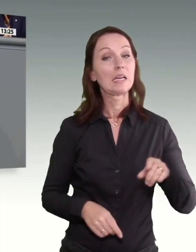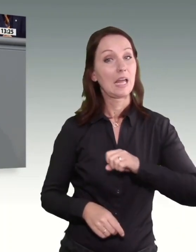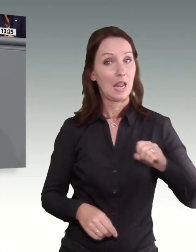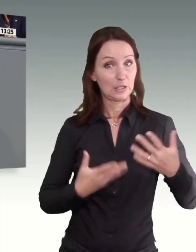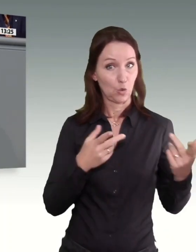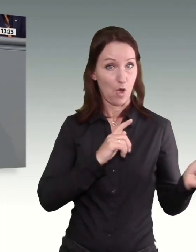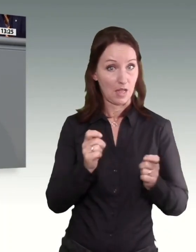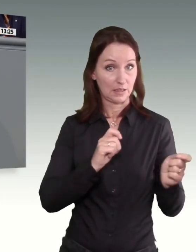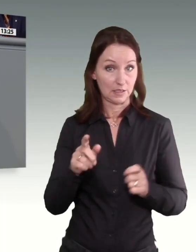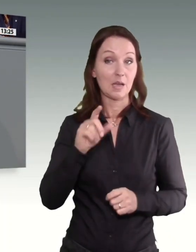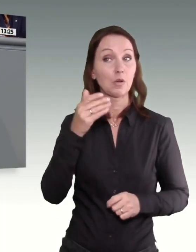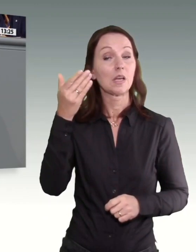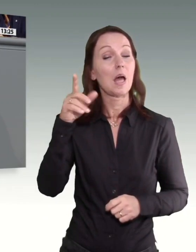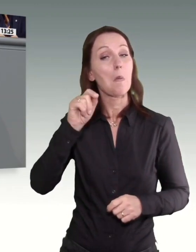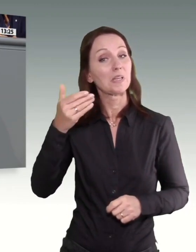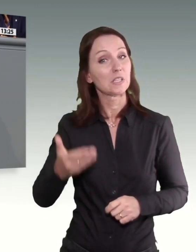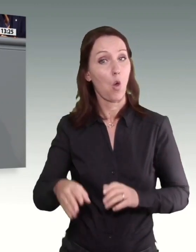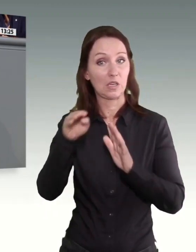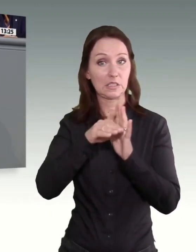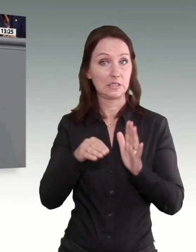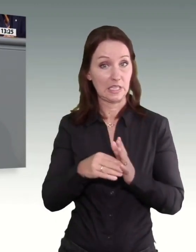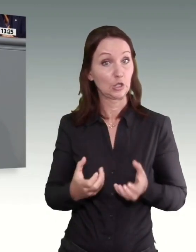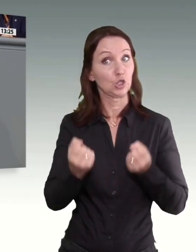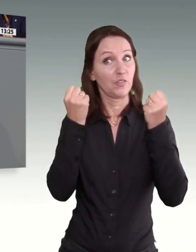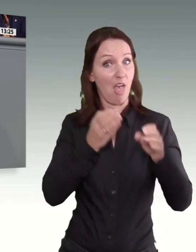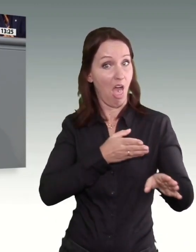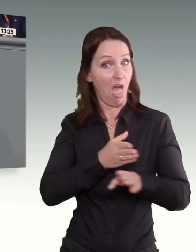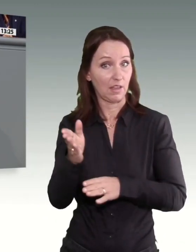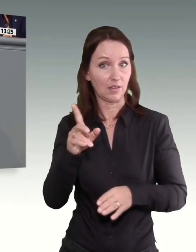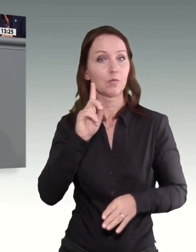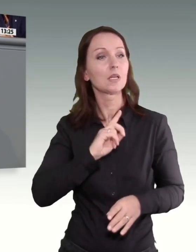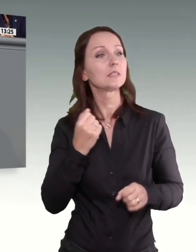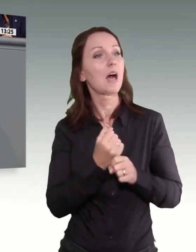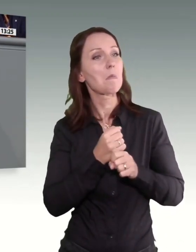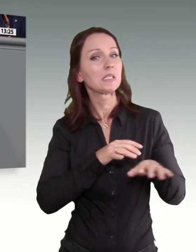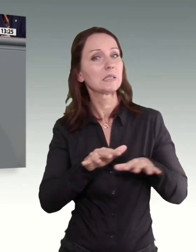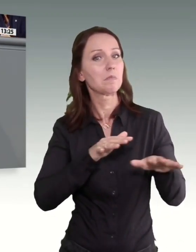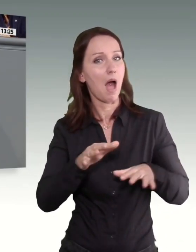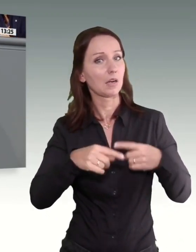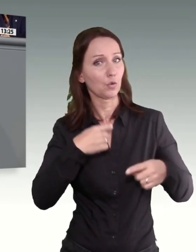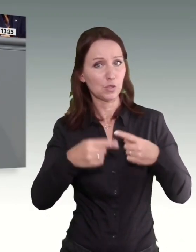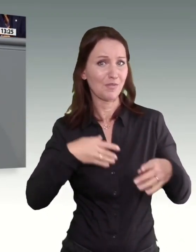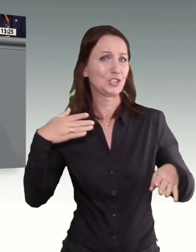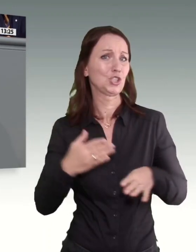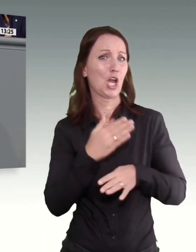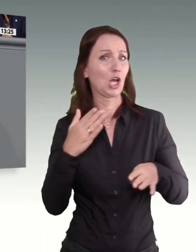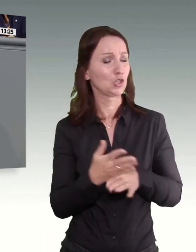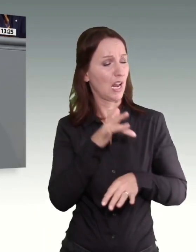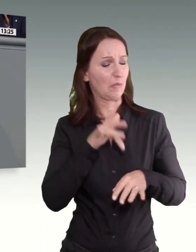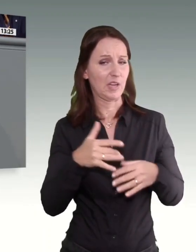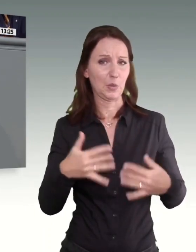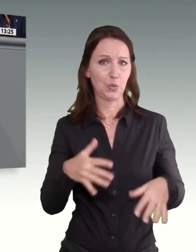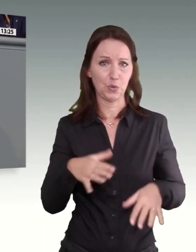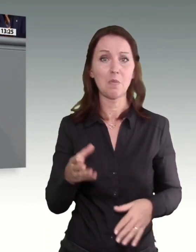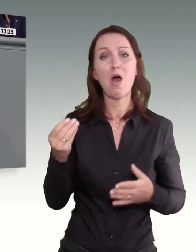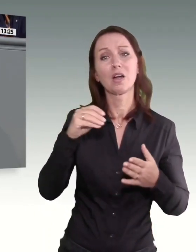Eingriff in das Mindestlohngesetz dar und stören den funktionierenden Arbeitsmarkt empfindlich. Aber damit nicht genug. In Zeiten hoher Inflation heizt man